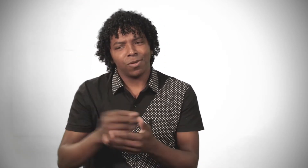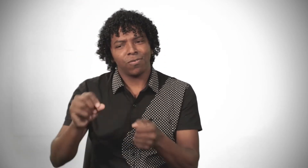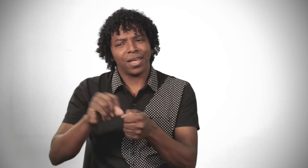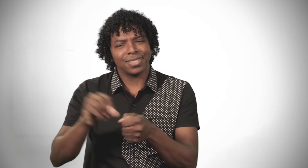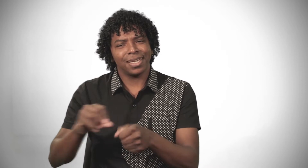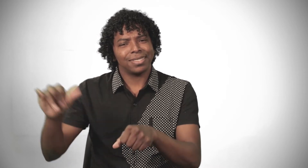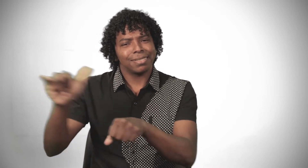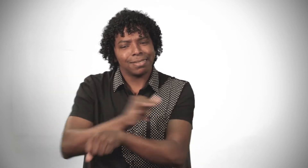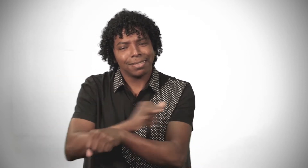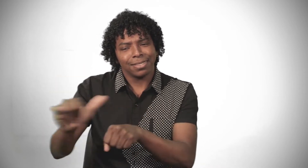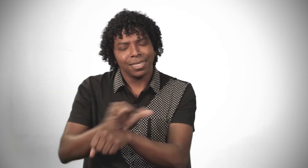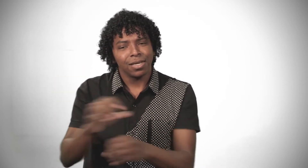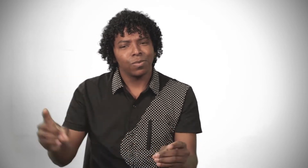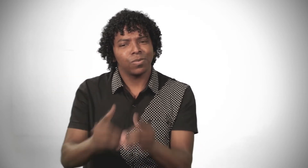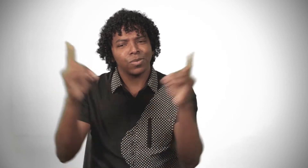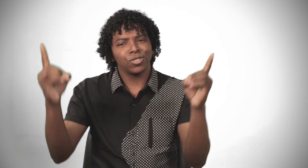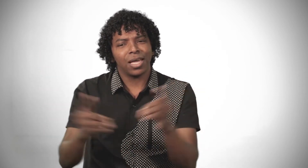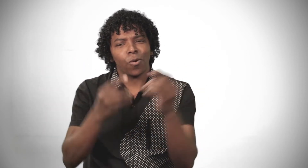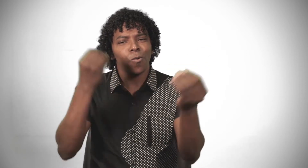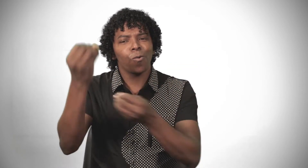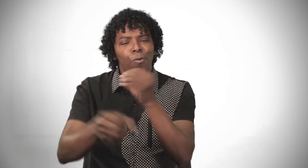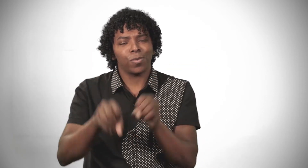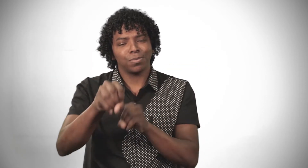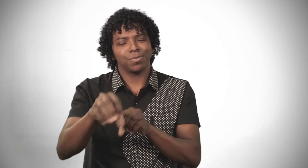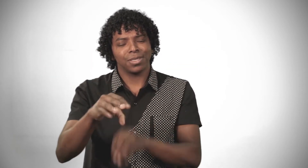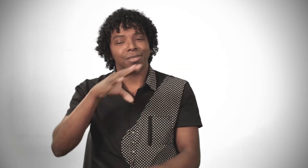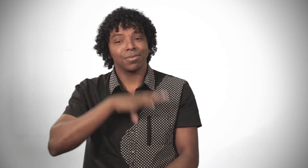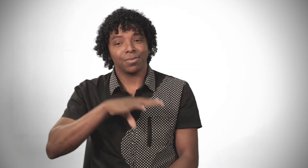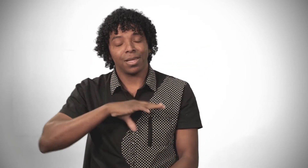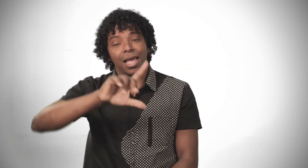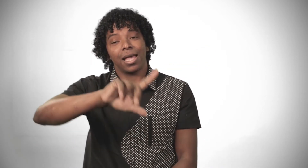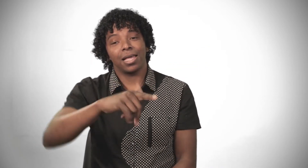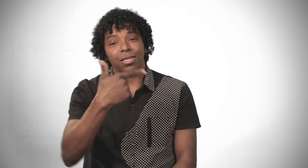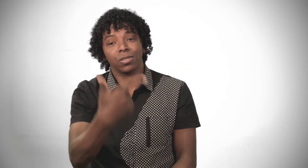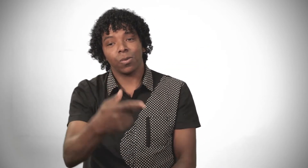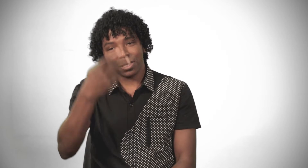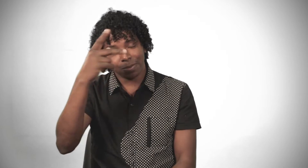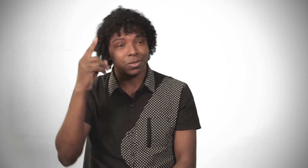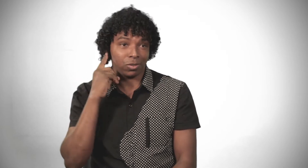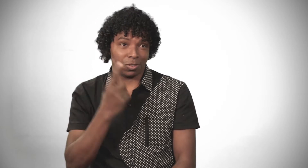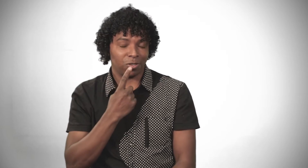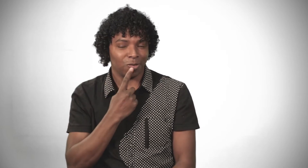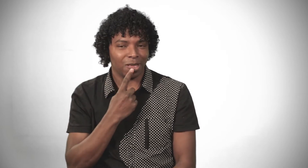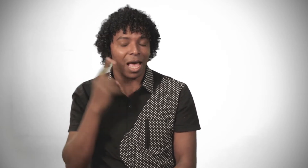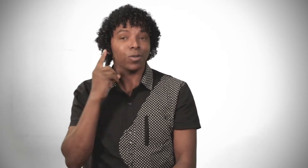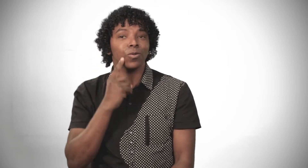didáticas para poder lecionar a língua portuguesa como L2, voltada para o público surdo. Hoje,